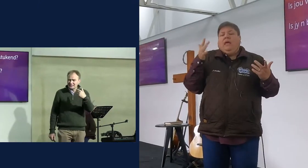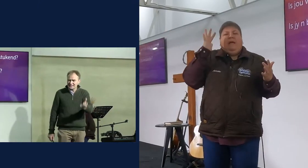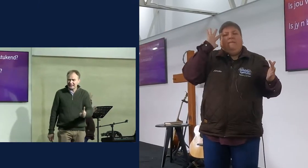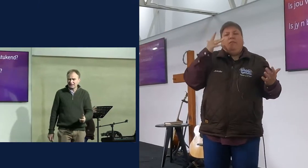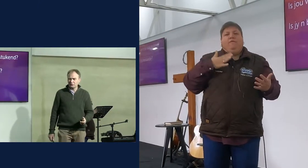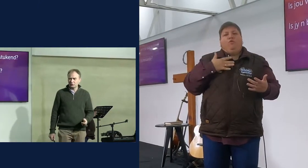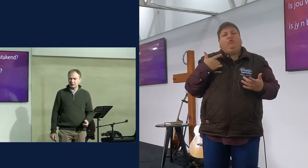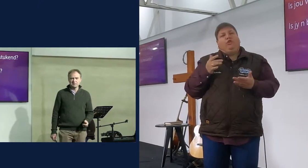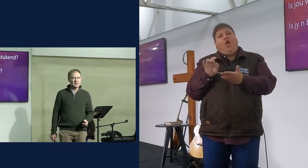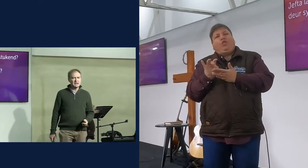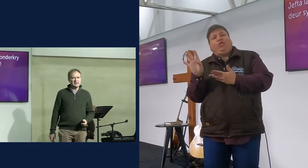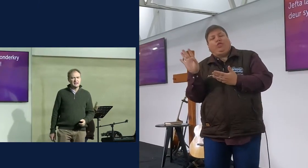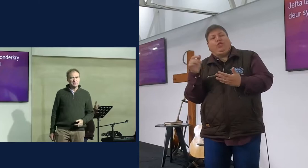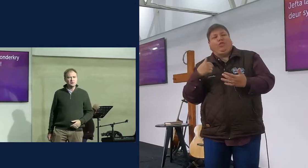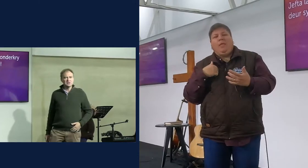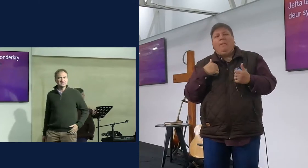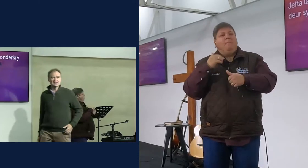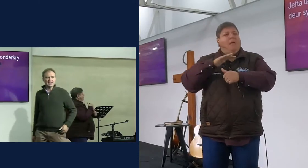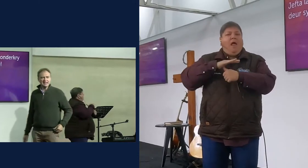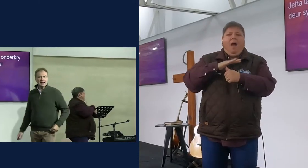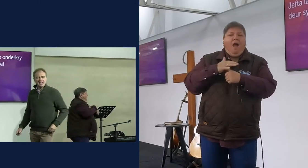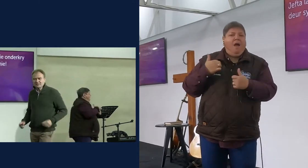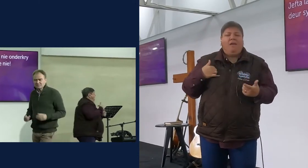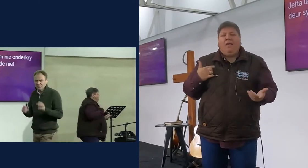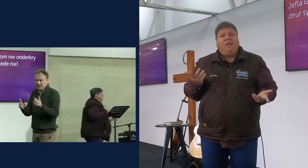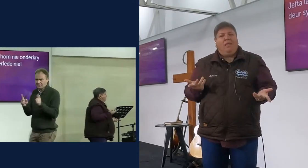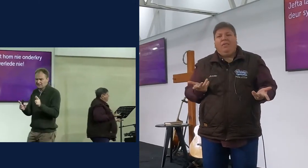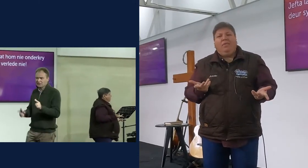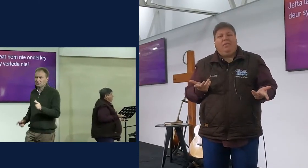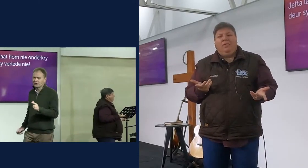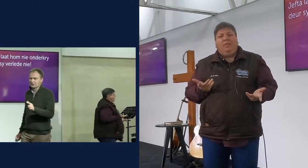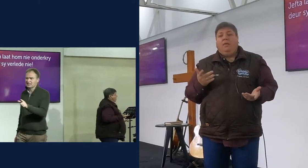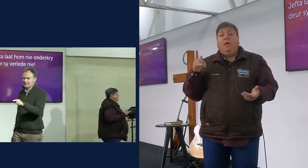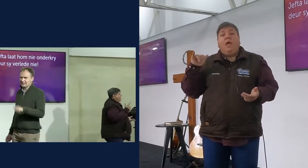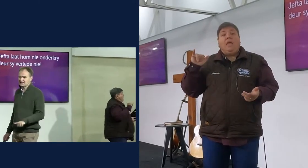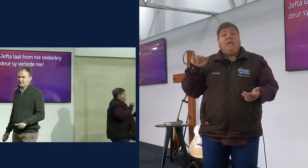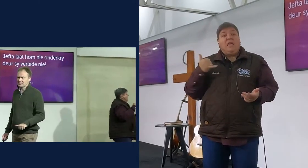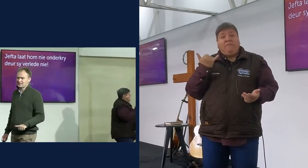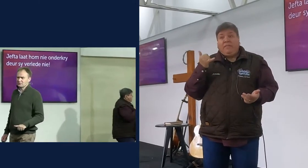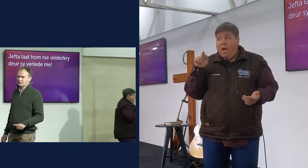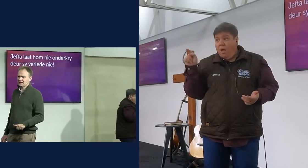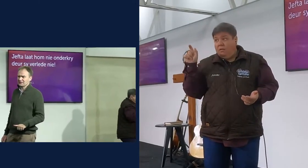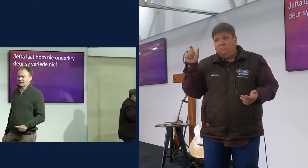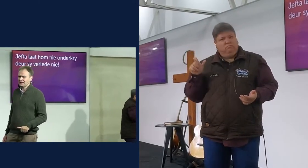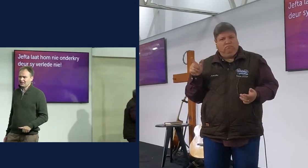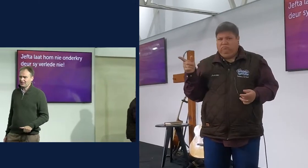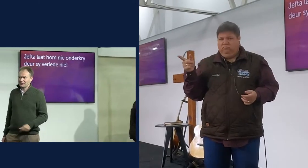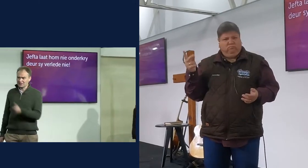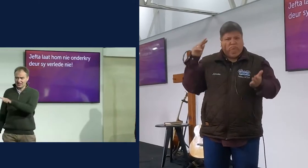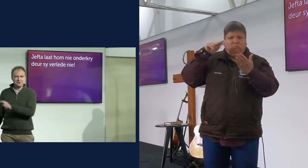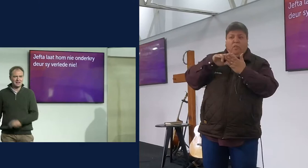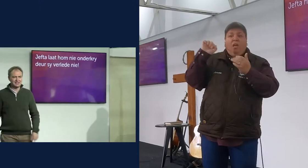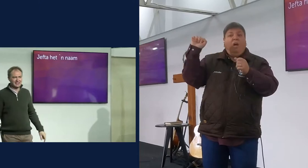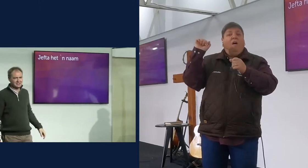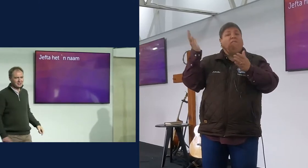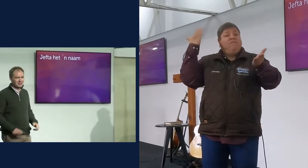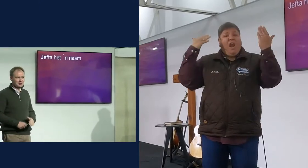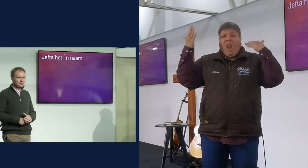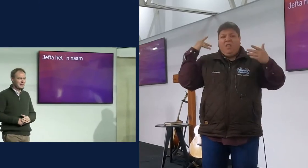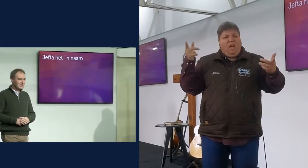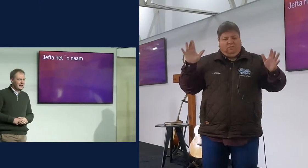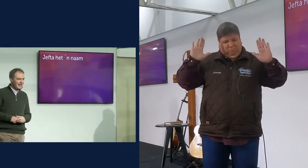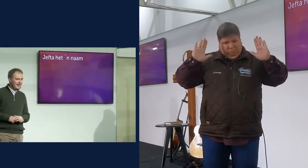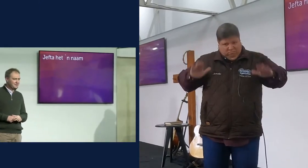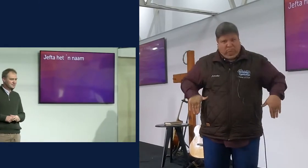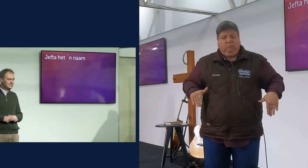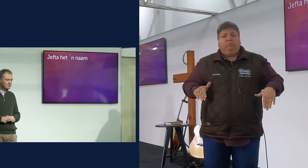voel die heelt dat jy is uitgeworpen, jy voel die heelt dat jy, maar jy heeft dat nie toegelaat, dat sy geschiedenis teeromtel nie, en ons gaan nou verder kyk daarna,